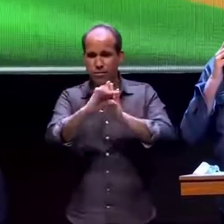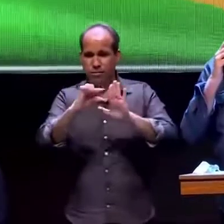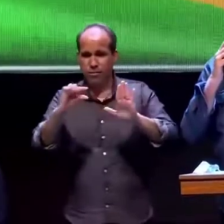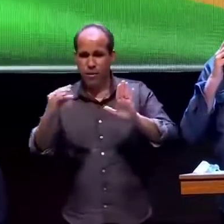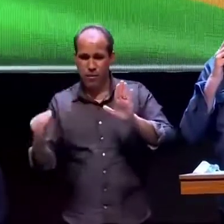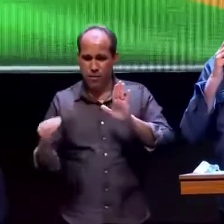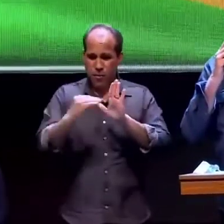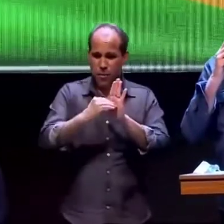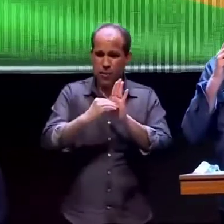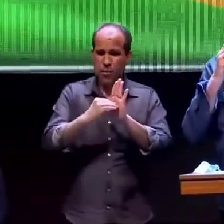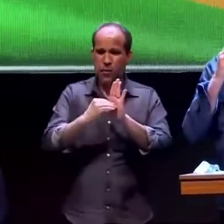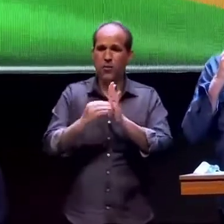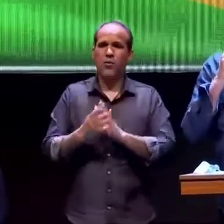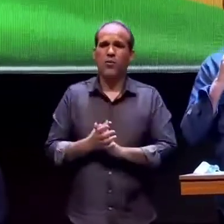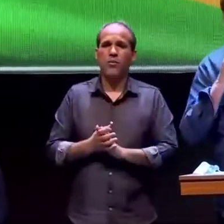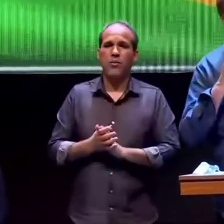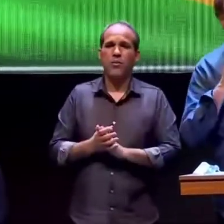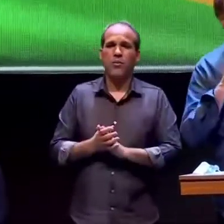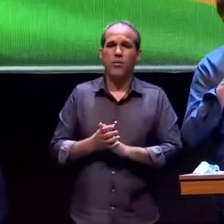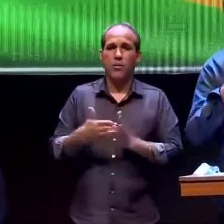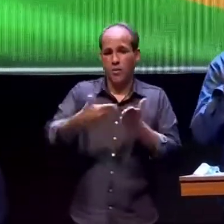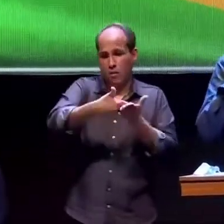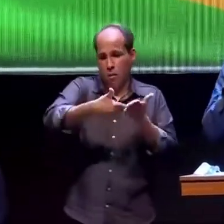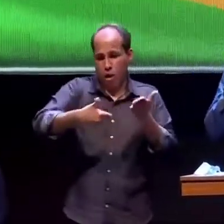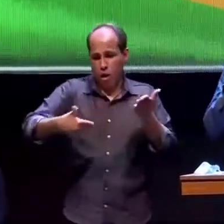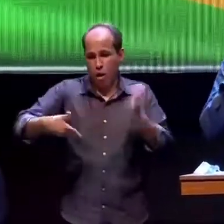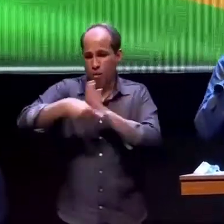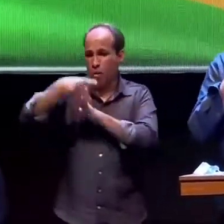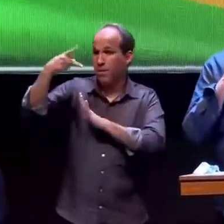acordo dizia o TCU